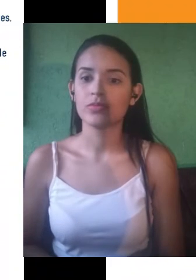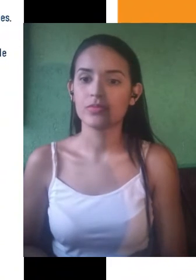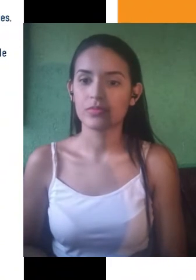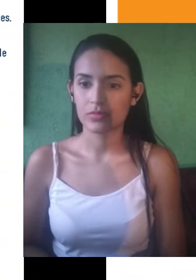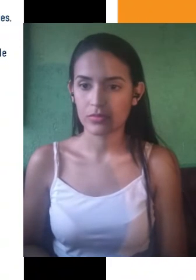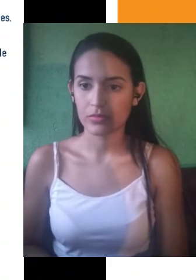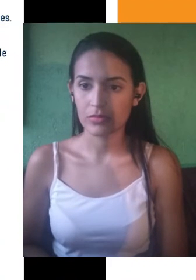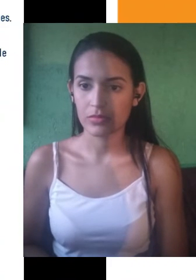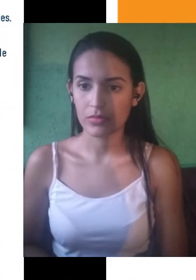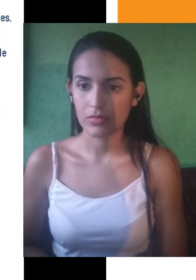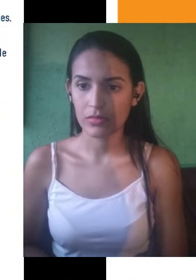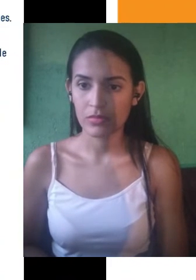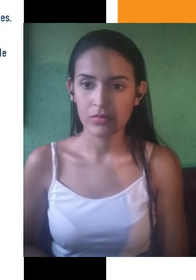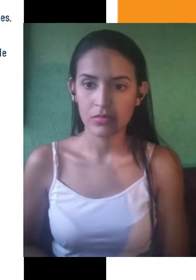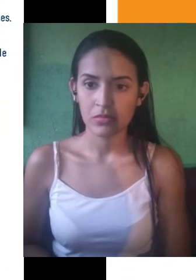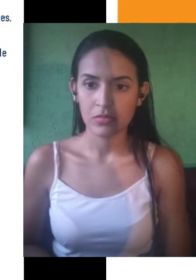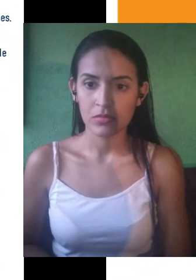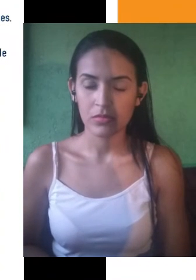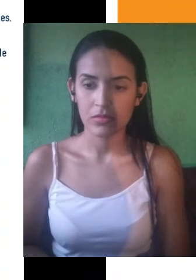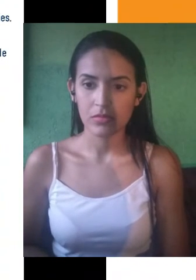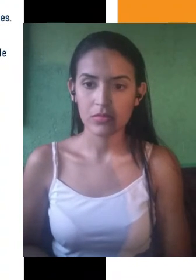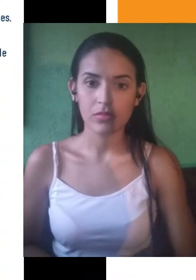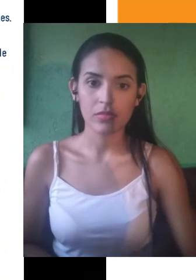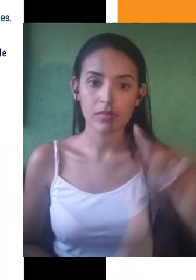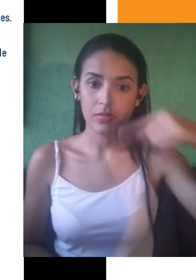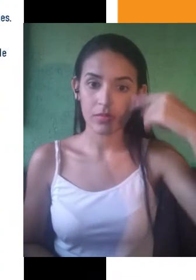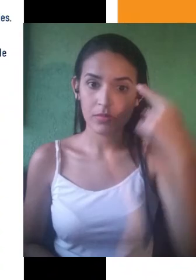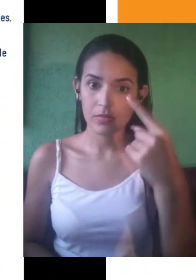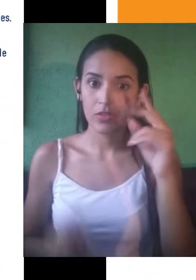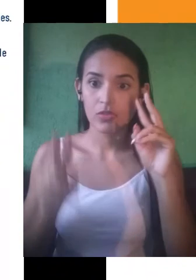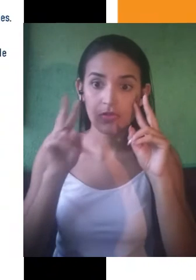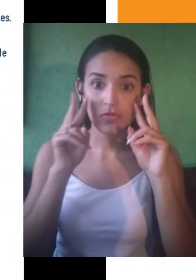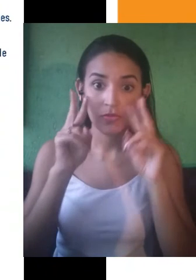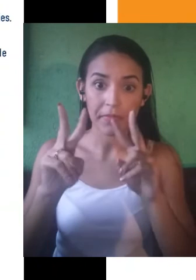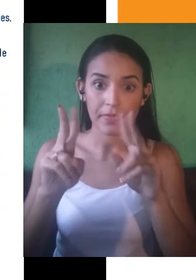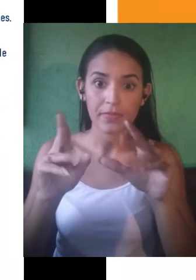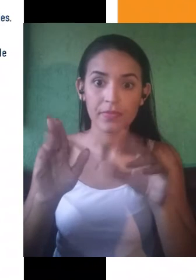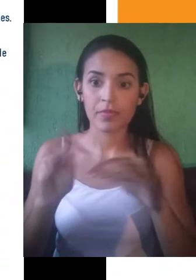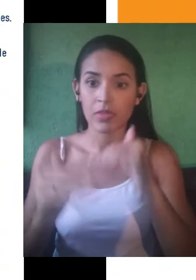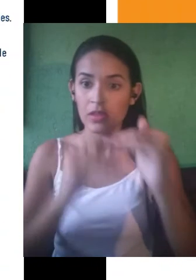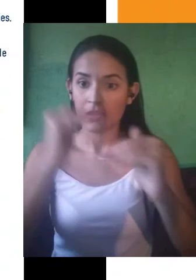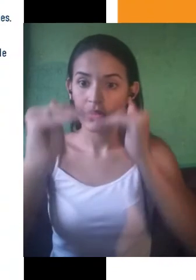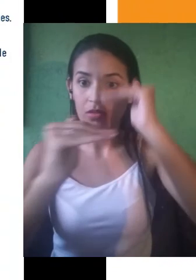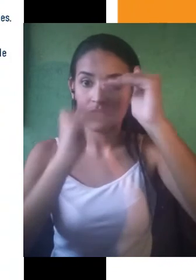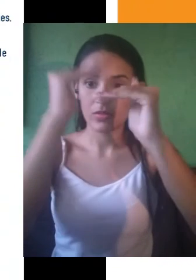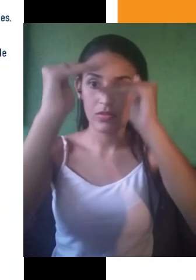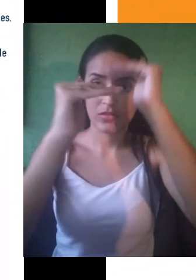essas duas informações e vocês vejam que aqui eu já introduzo alguns elementos de